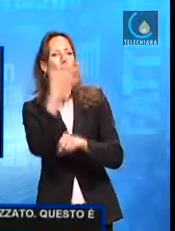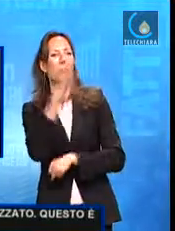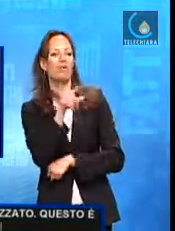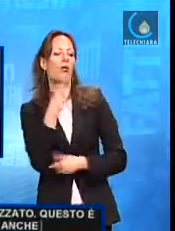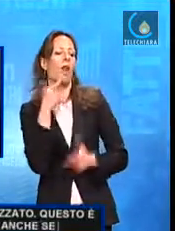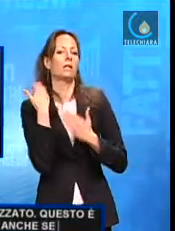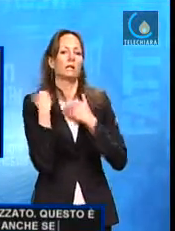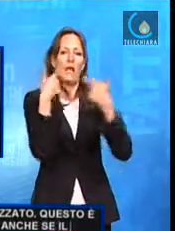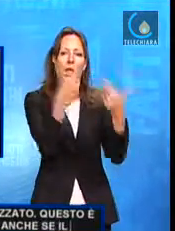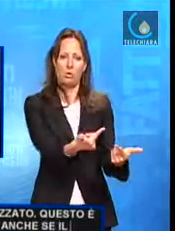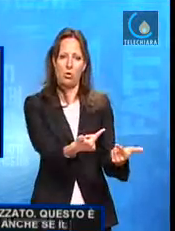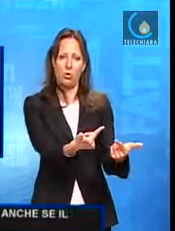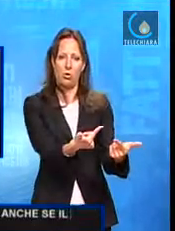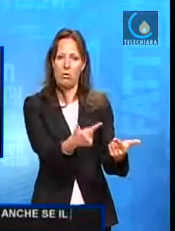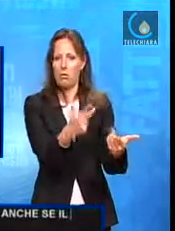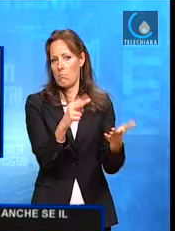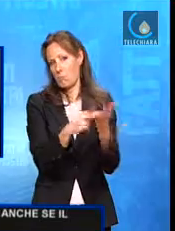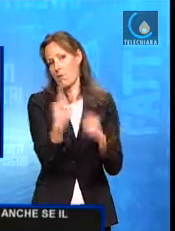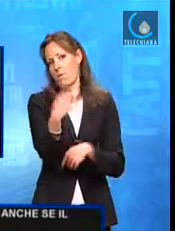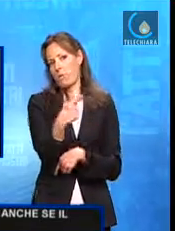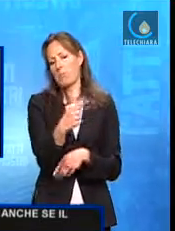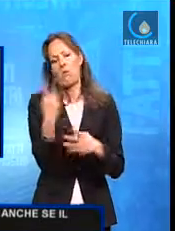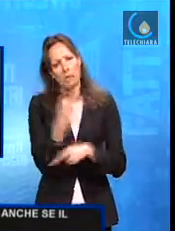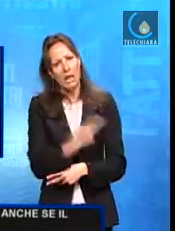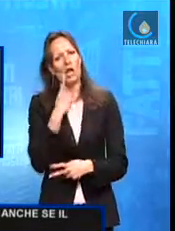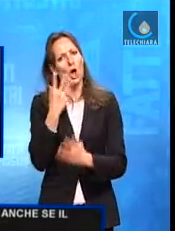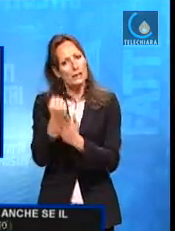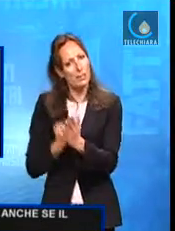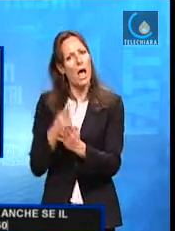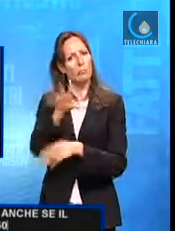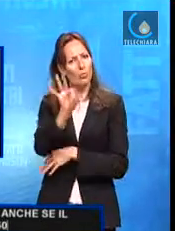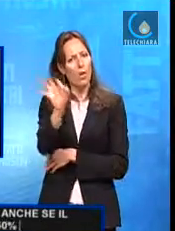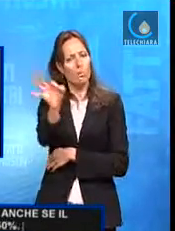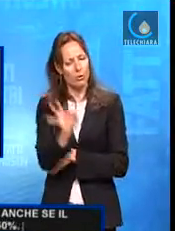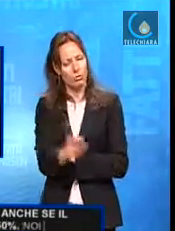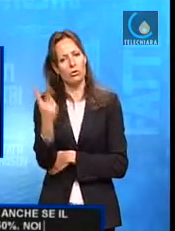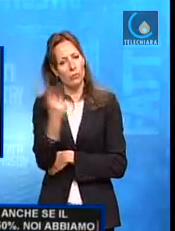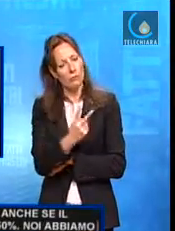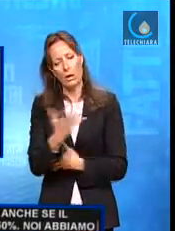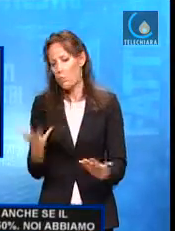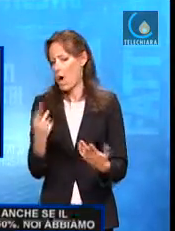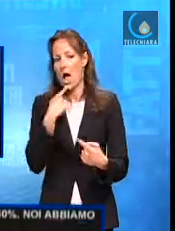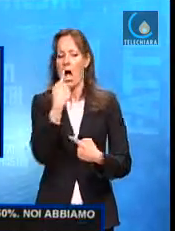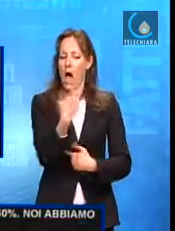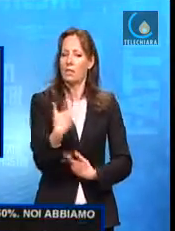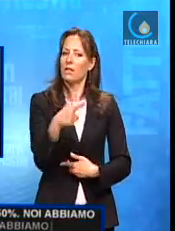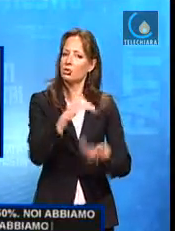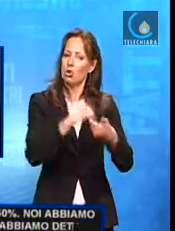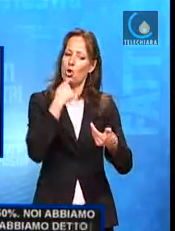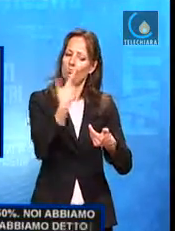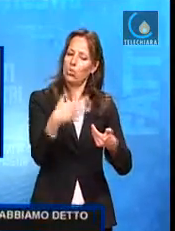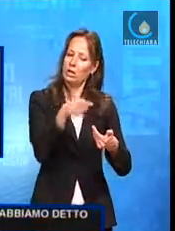risparmio era del 50%. In realtà noi abbiamo sprecato, e questo lo abbiamo detto alla società, che deve darci dei segnali molto